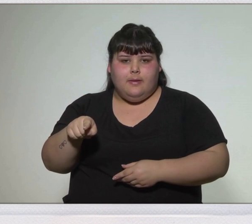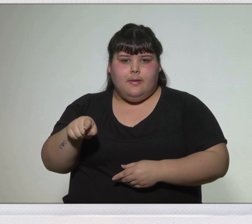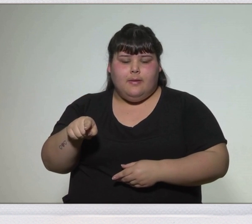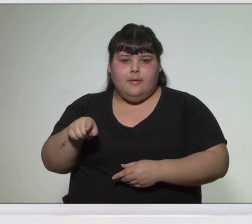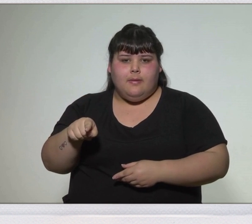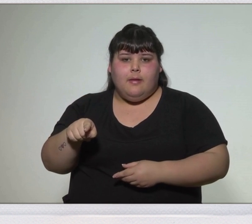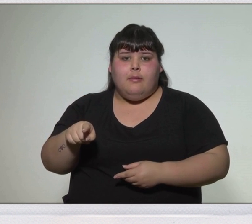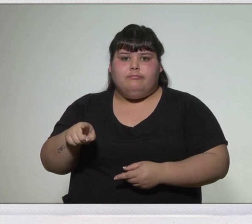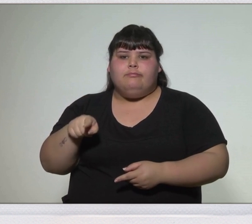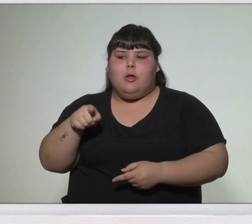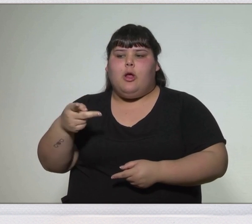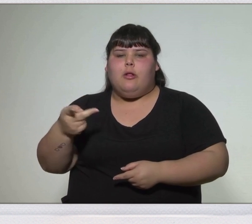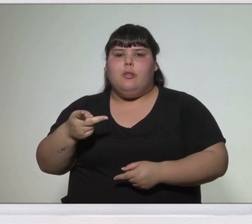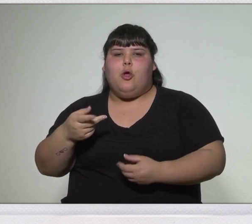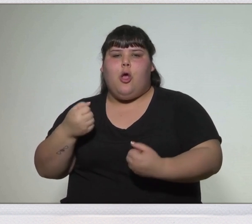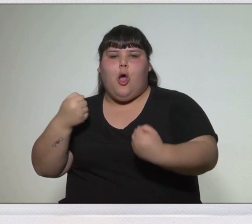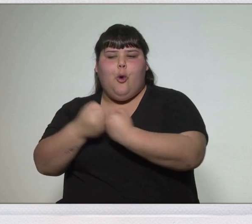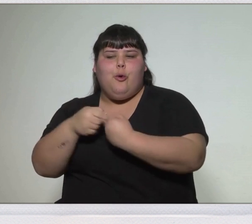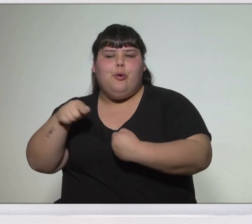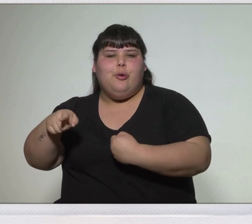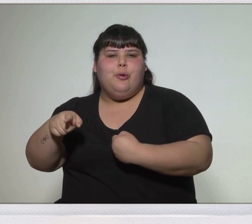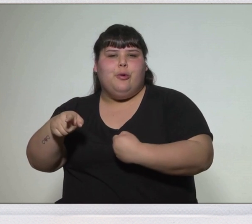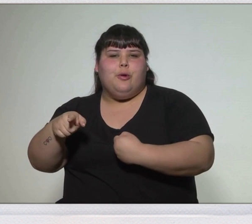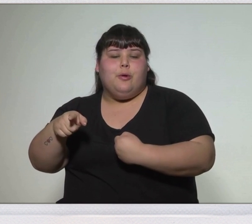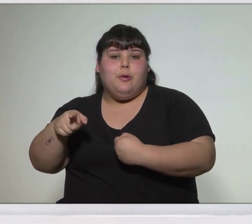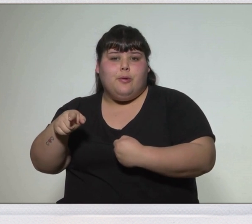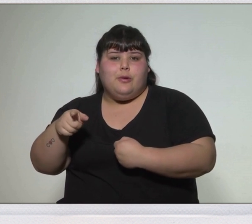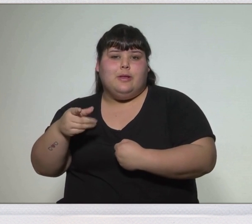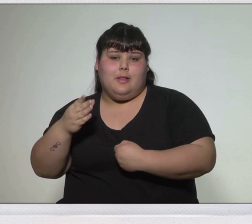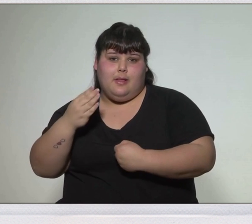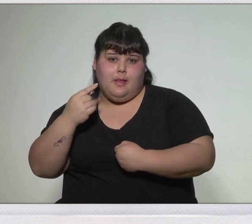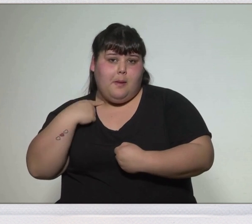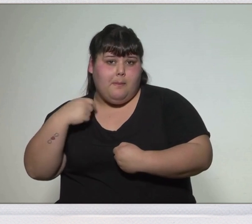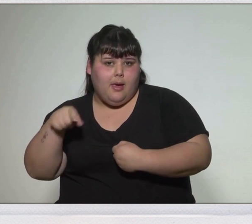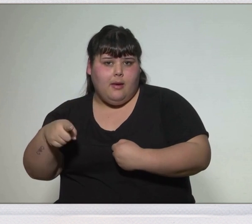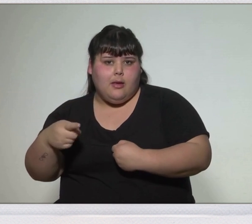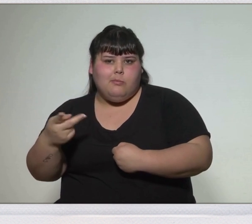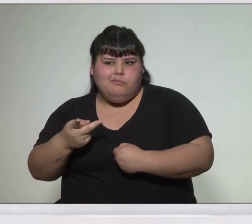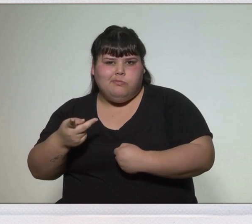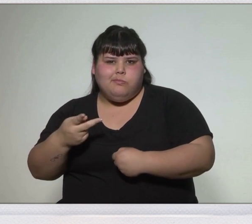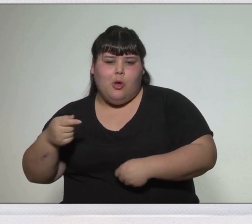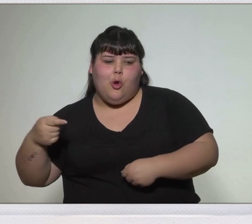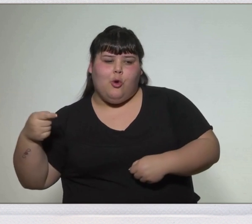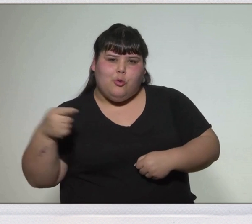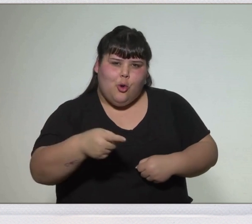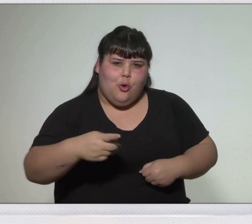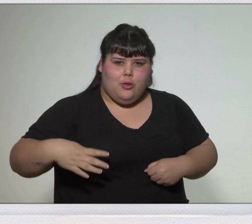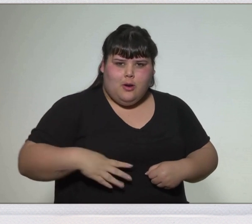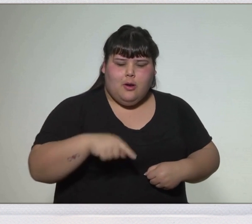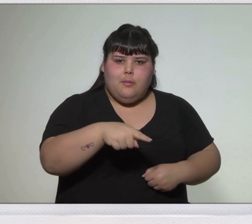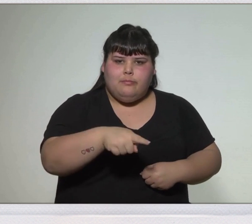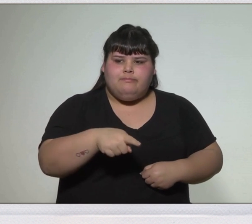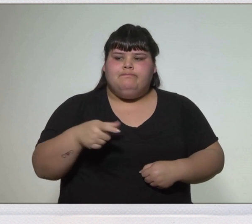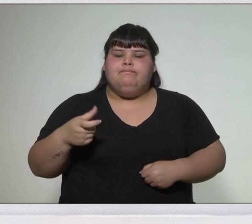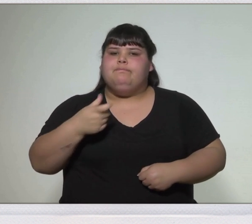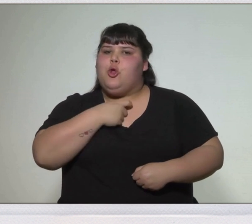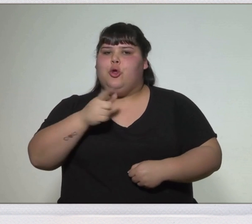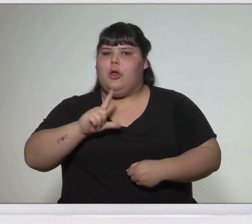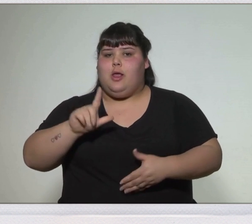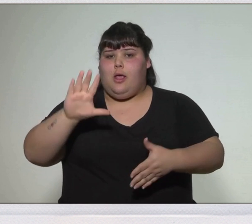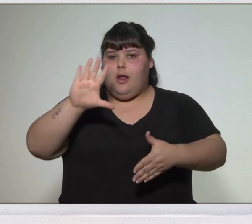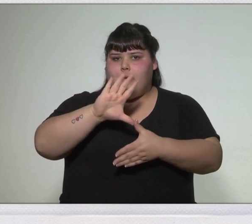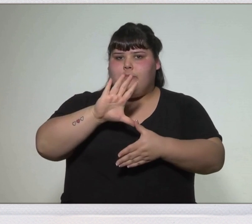convertida en aliada de españa contra napoleón se oponía a la revolución en américa